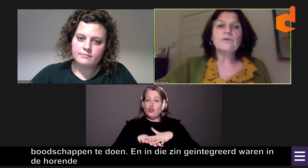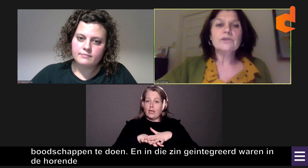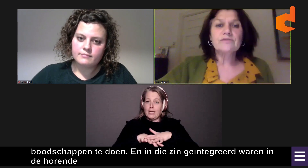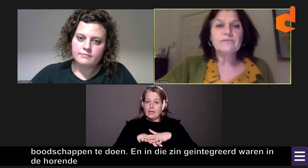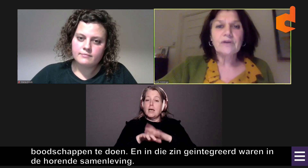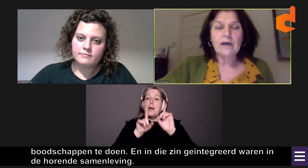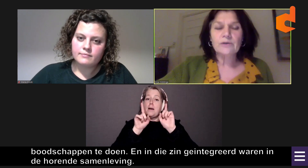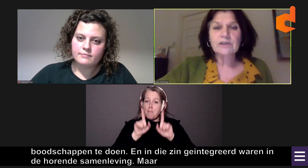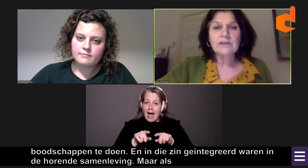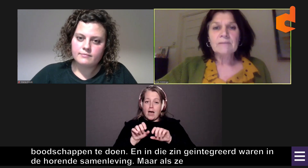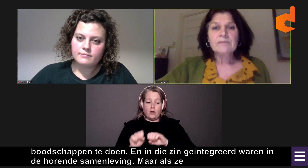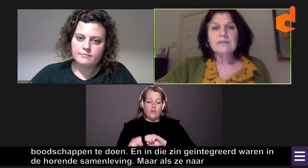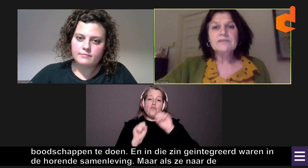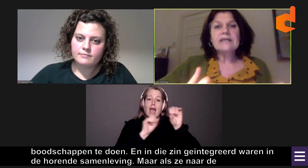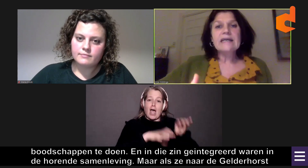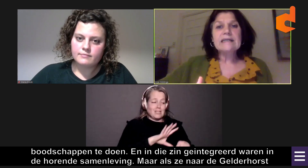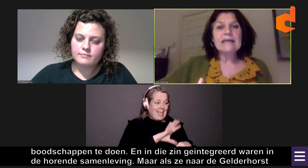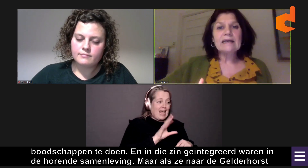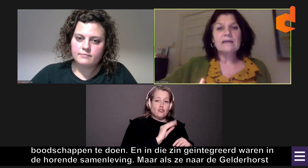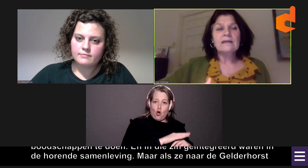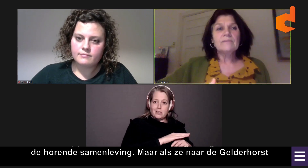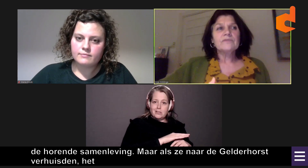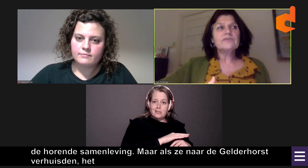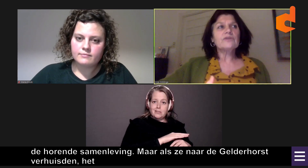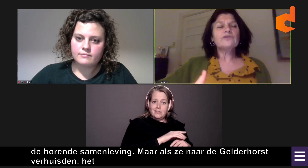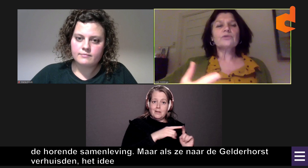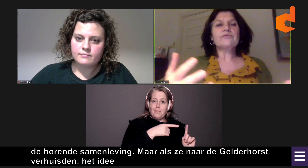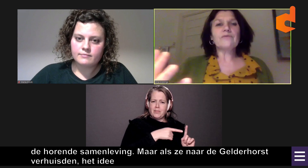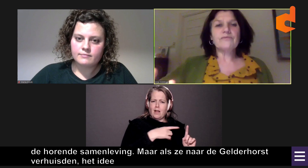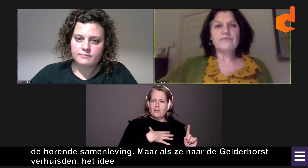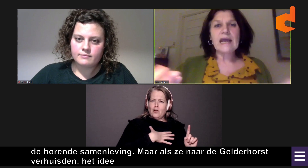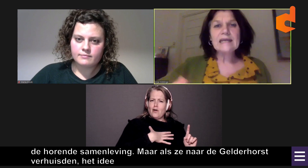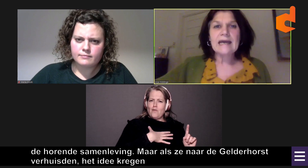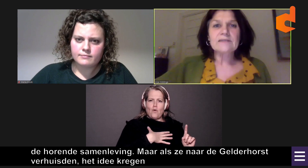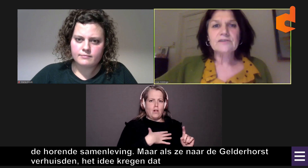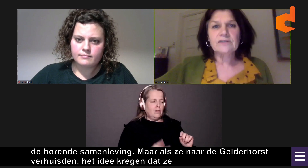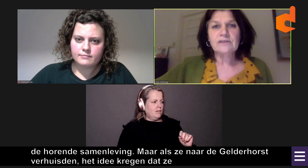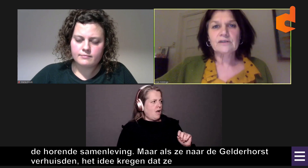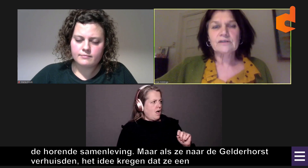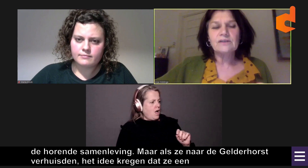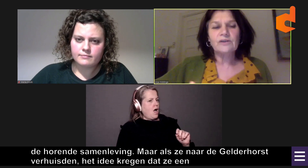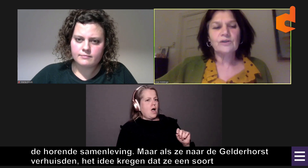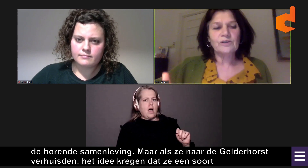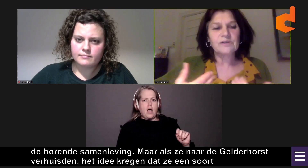de Gelderhorst verhuisden. Het idee kregen dat ze een soort van vrijheid